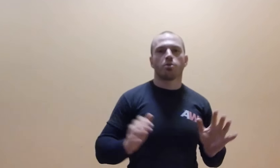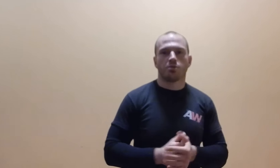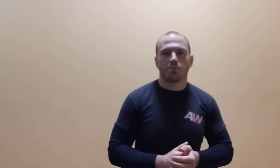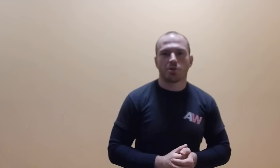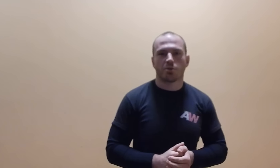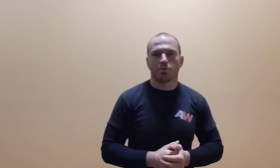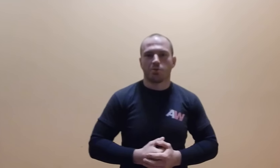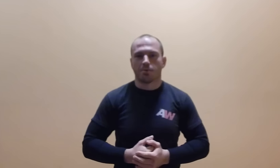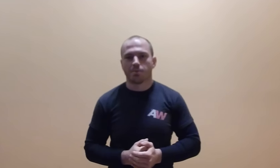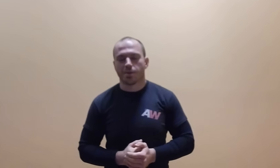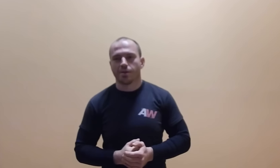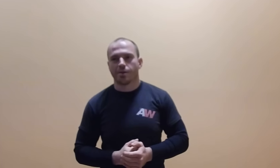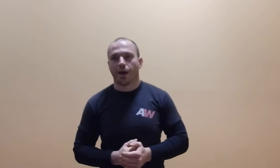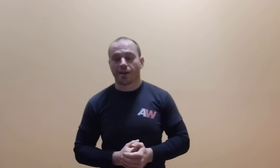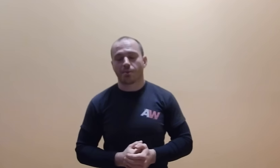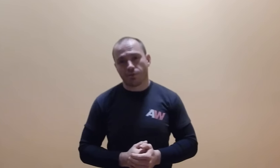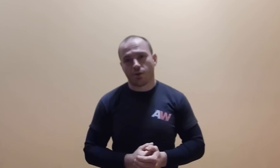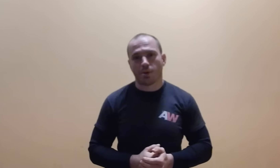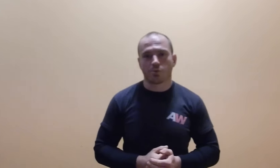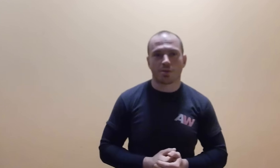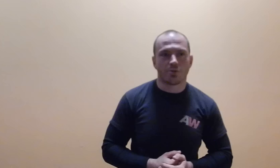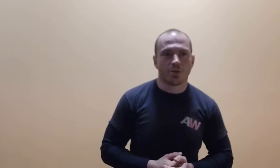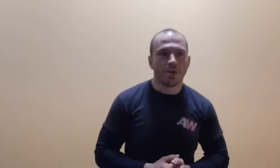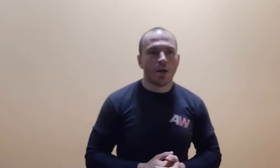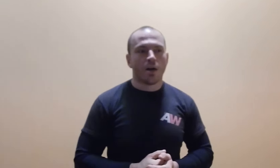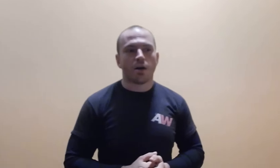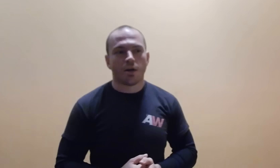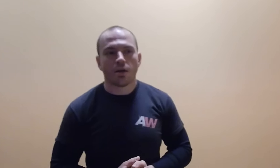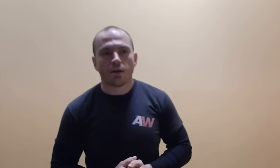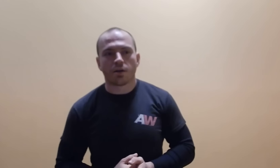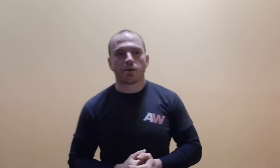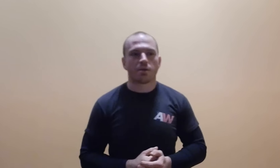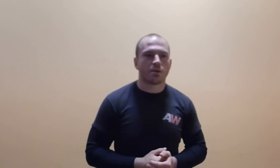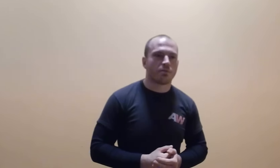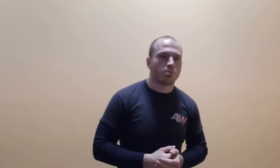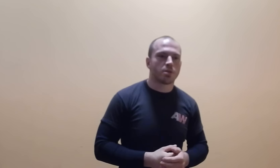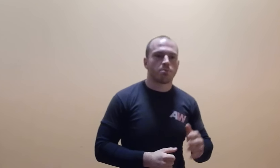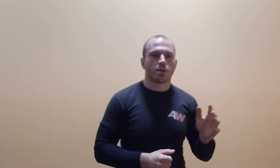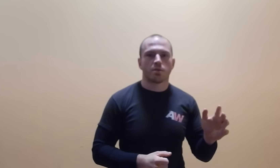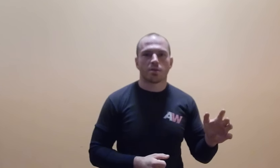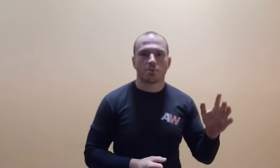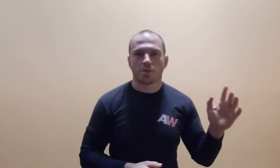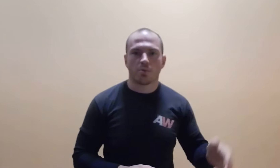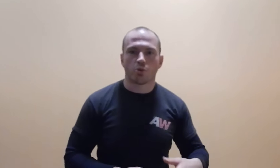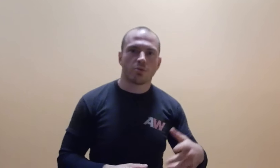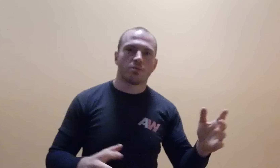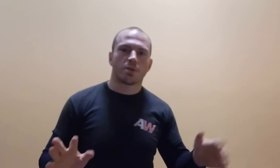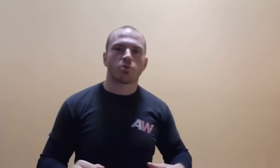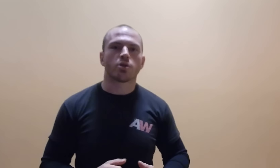broniłem, ja się tylko broniłem. A tak naprawdę opowiek uczestniczyli w bójce, bijatyce, zakłócaniu porządku i tam jeszcze